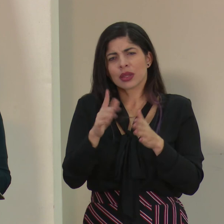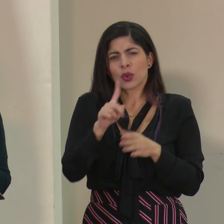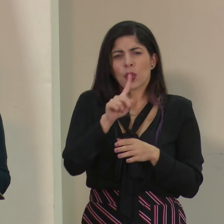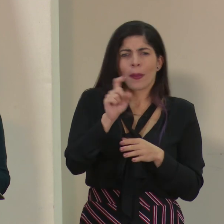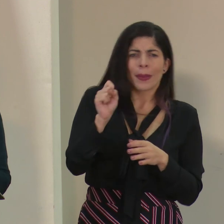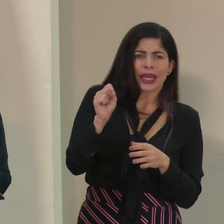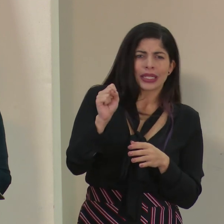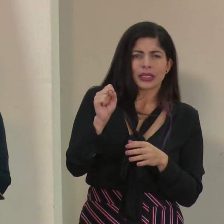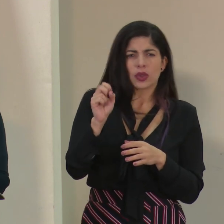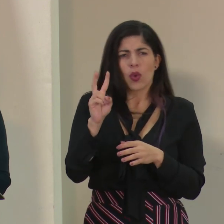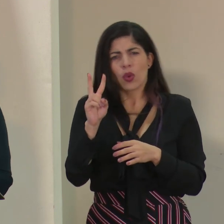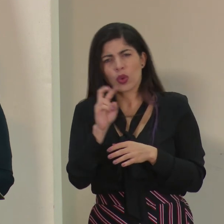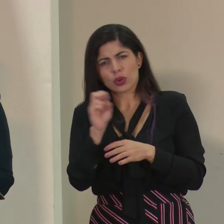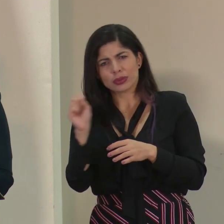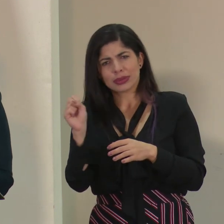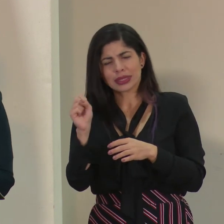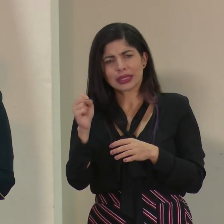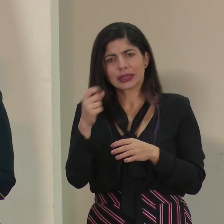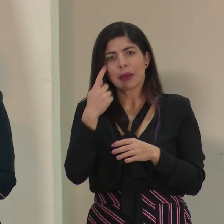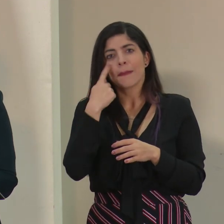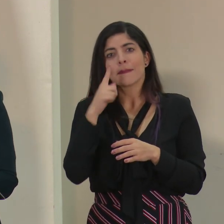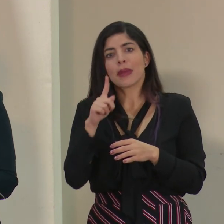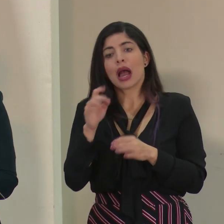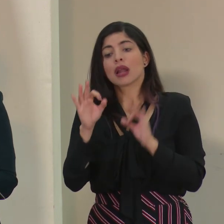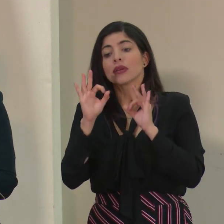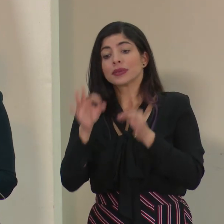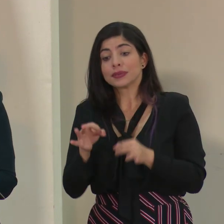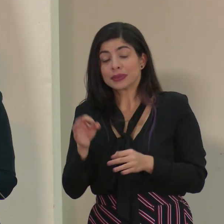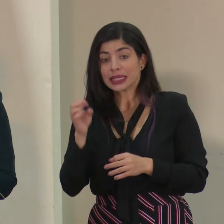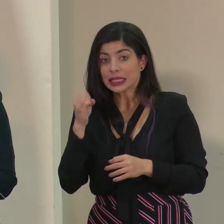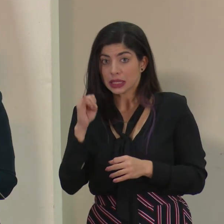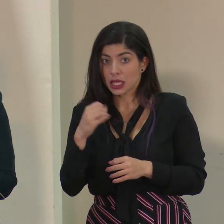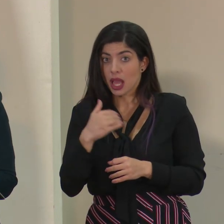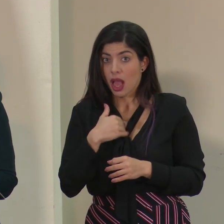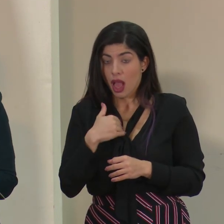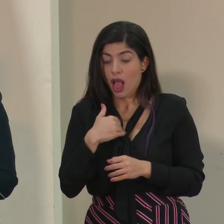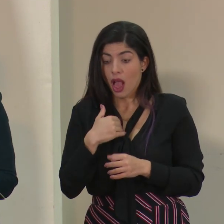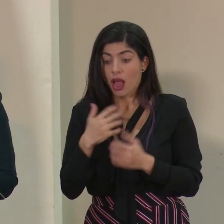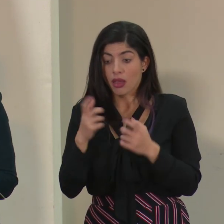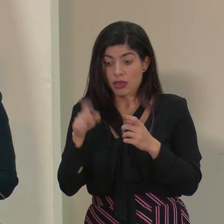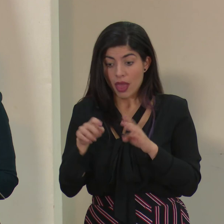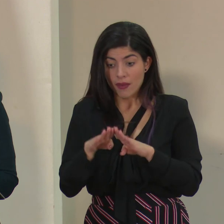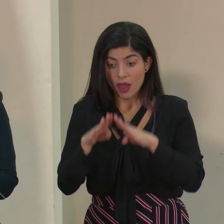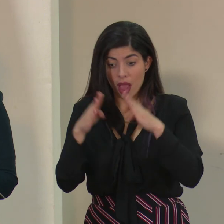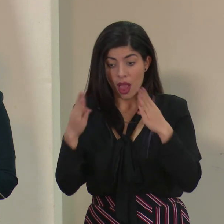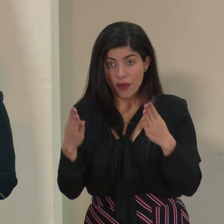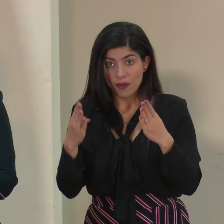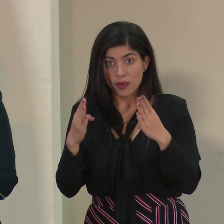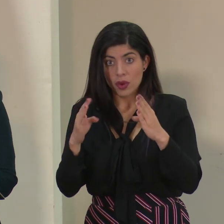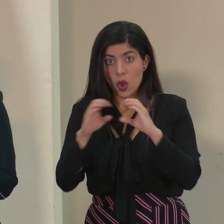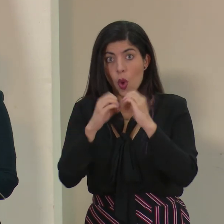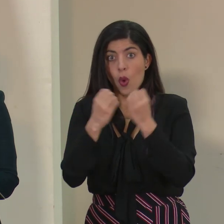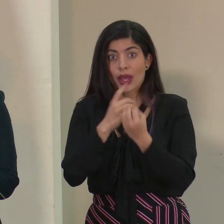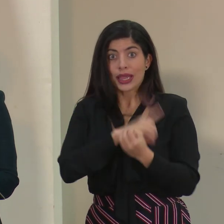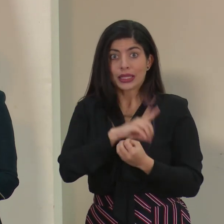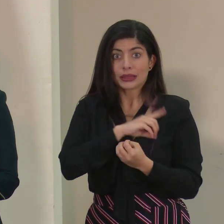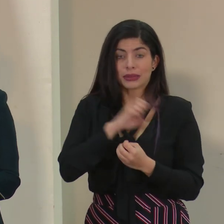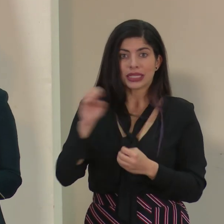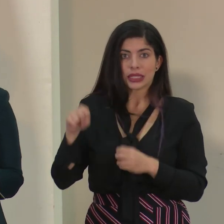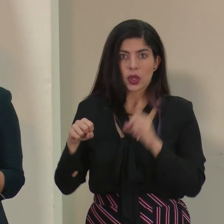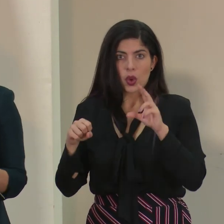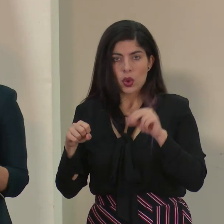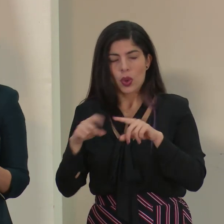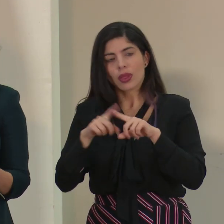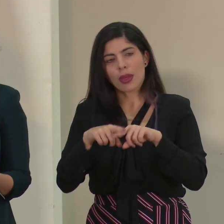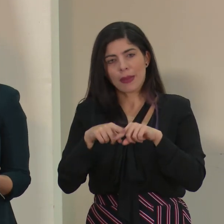mes y dos para determinar si hay pertinencia de abrir un órgano disciplinario, que es lo que